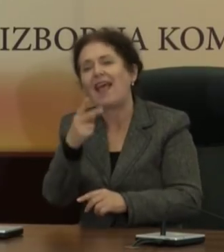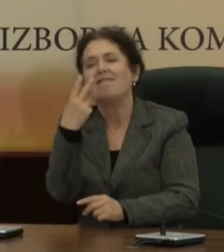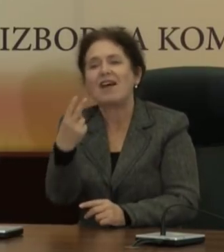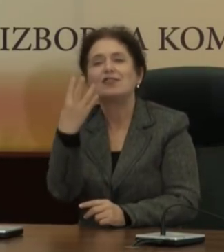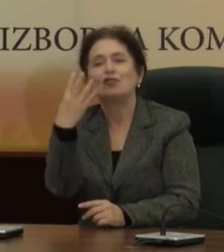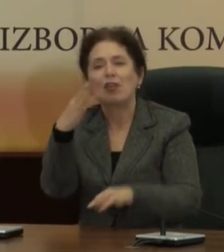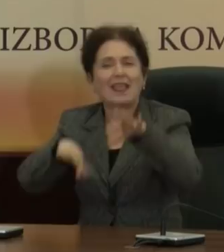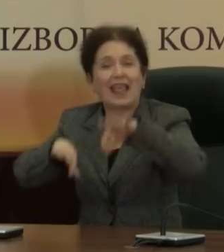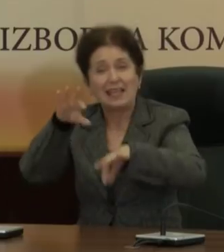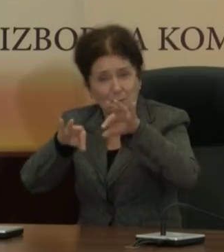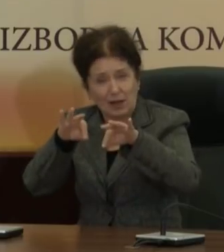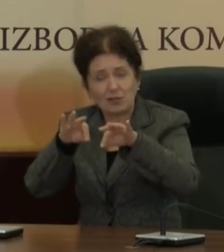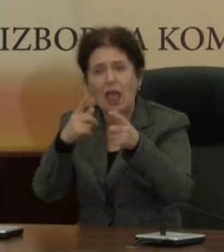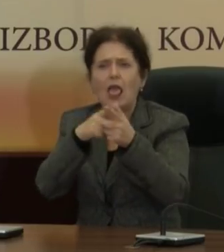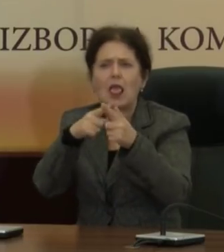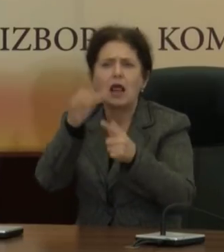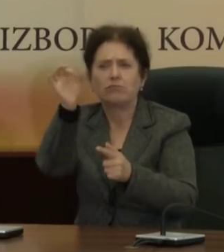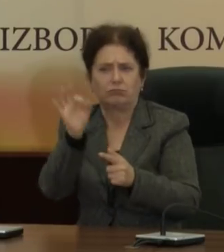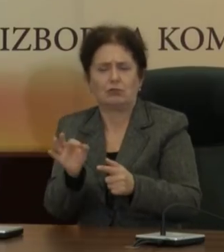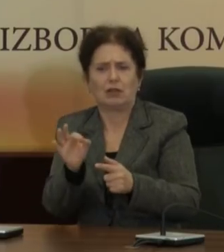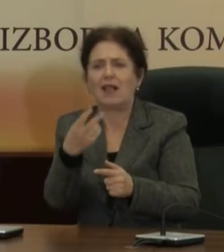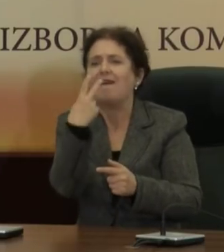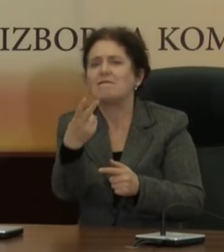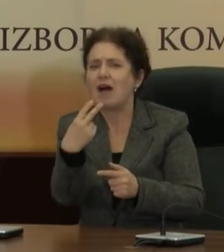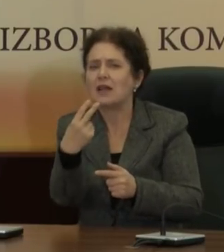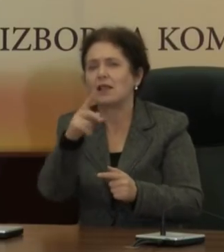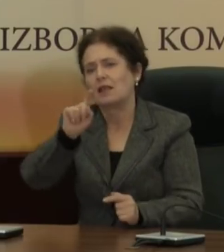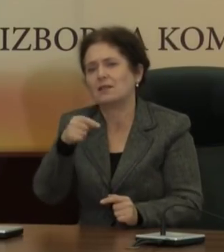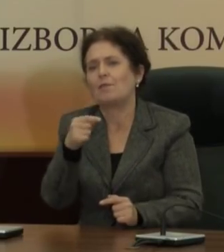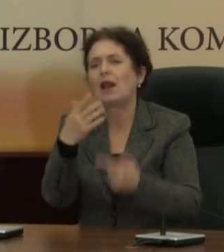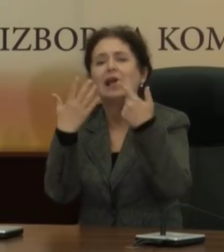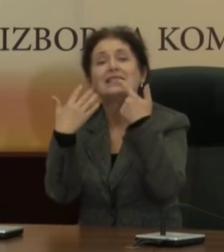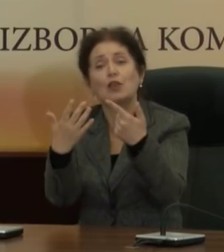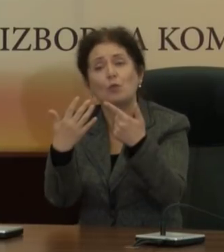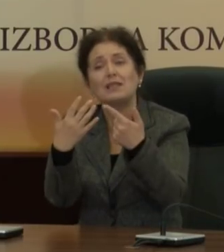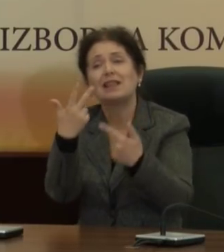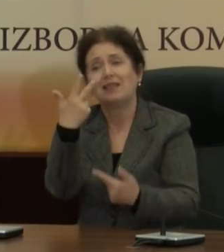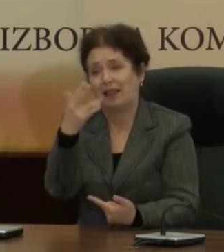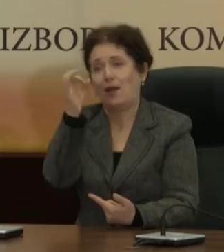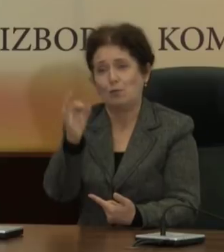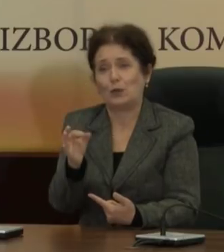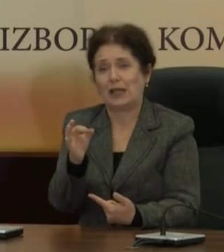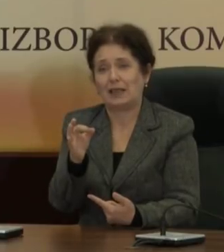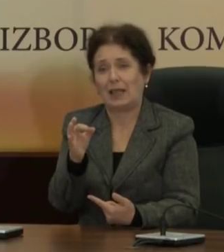избирачи или во проценти 20,73%.